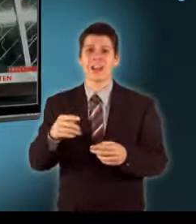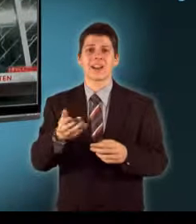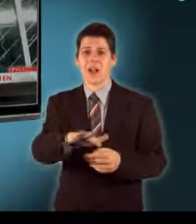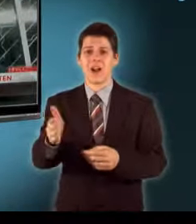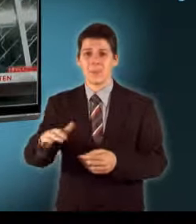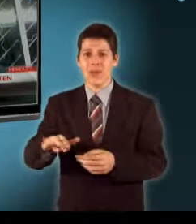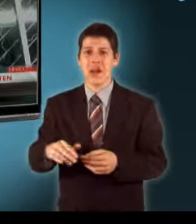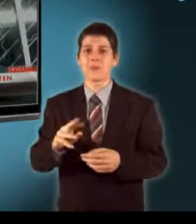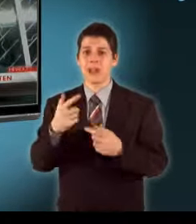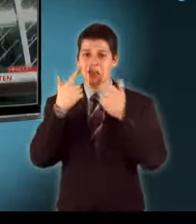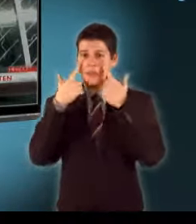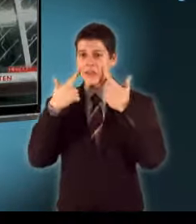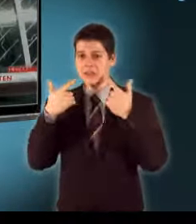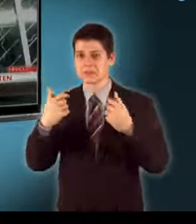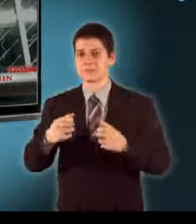sírni kezd